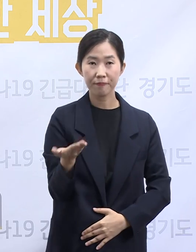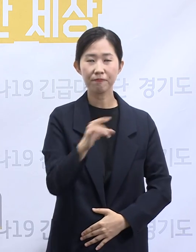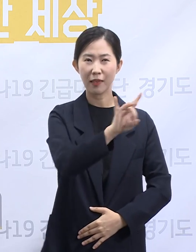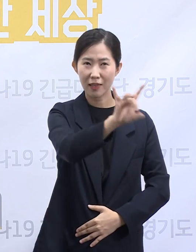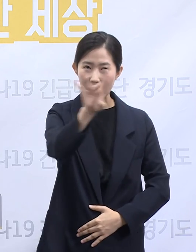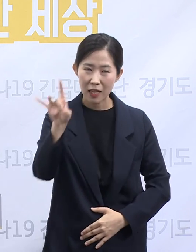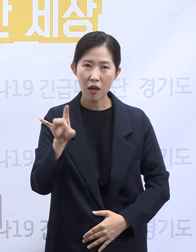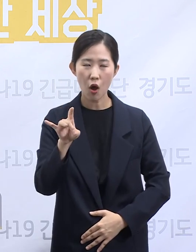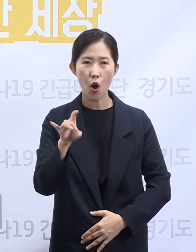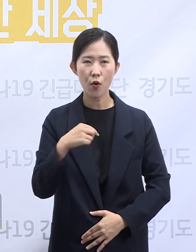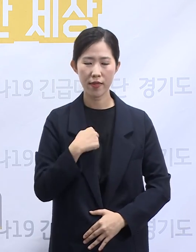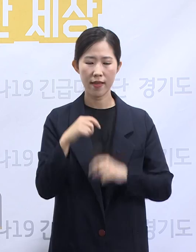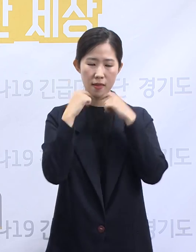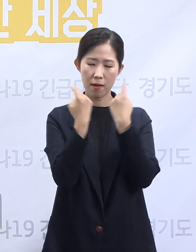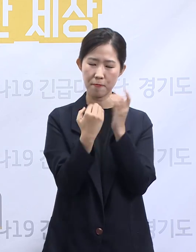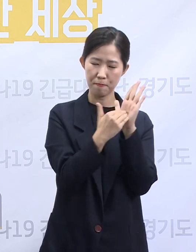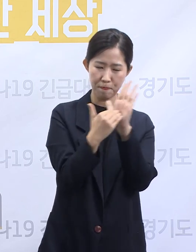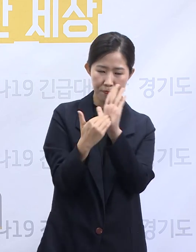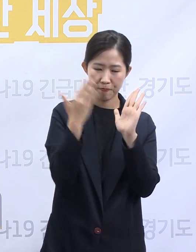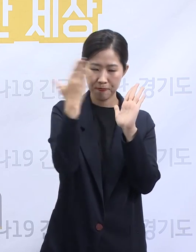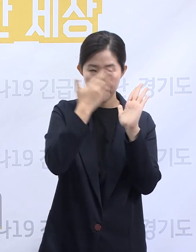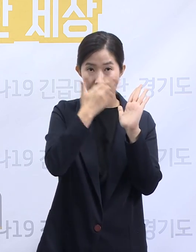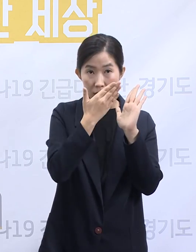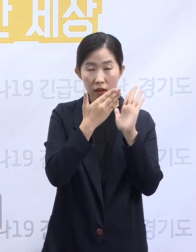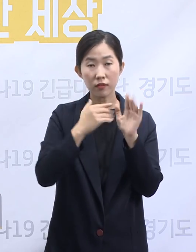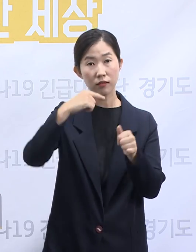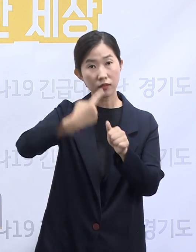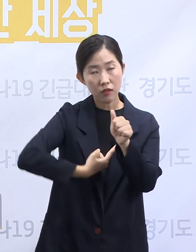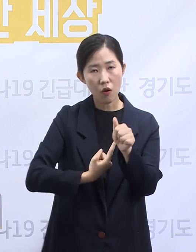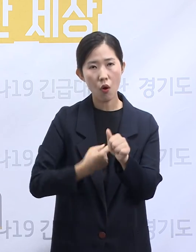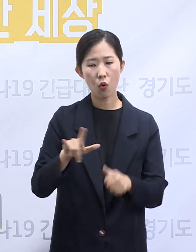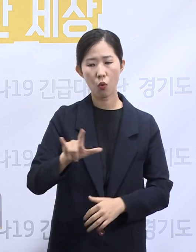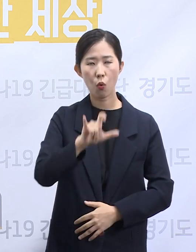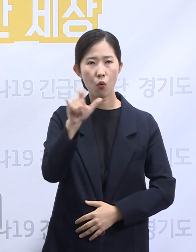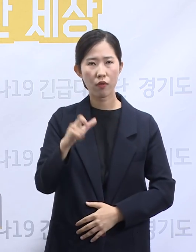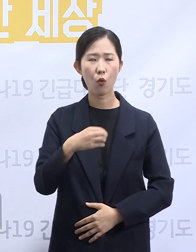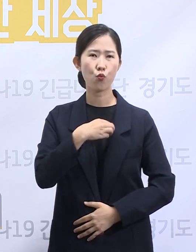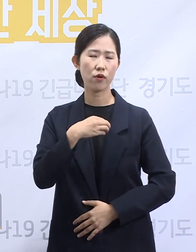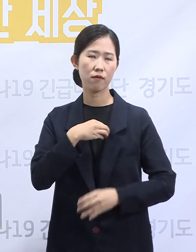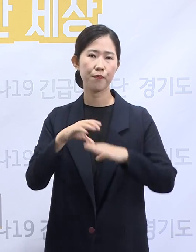주체이며 이 역량이 모아져야만 코로나19의 위기를 극복할 수 있습니다.